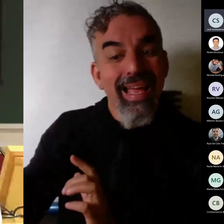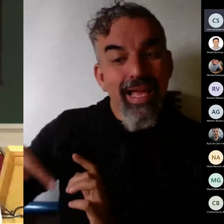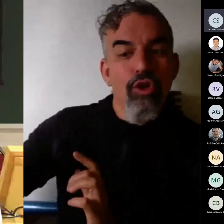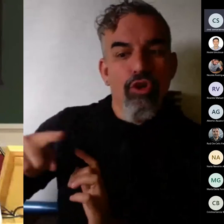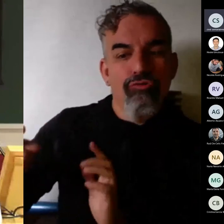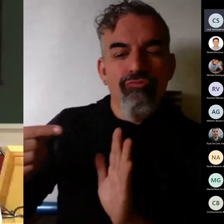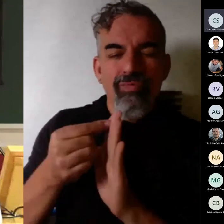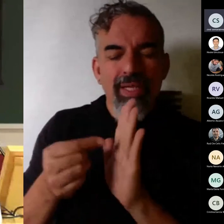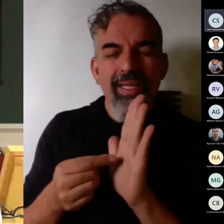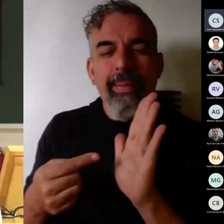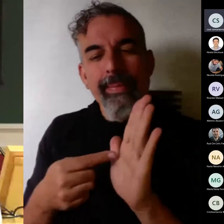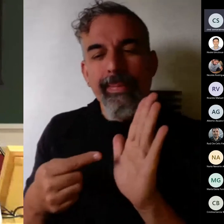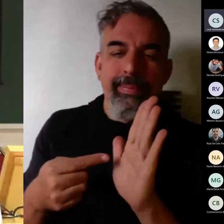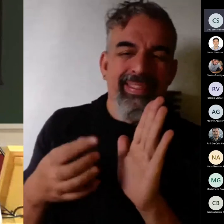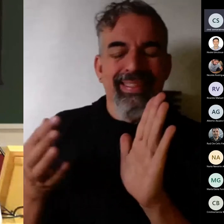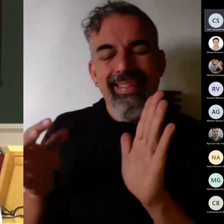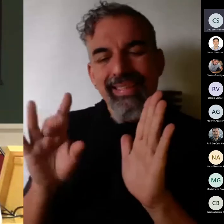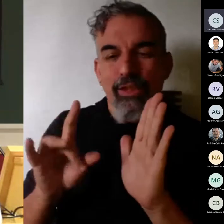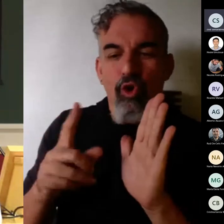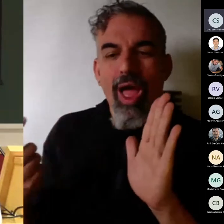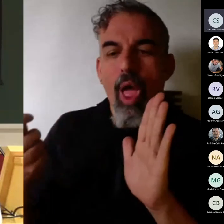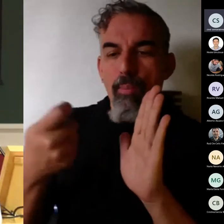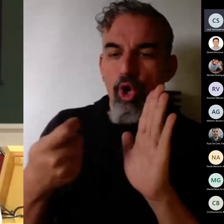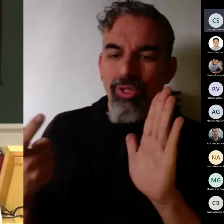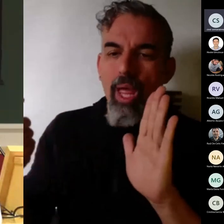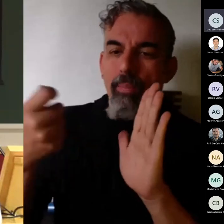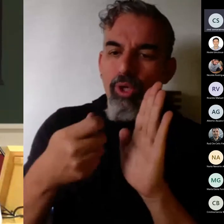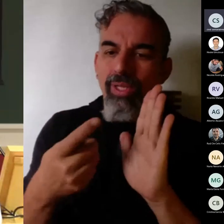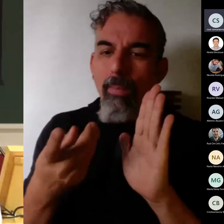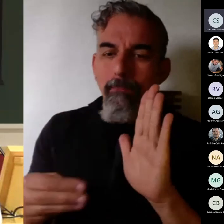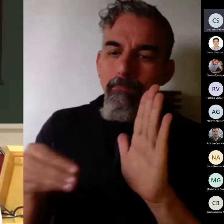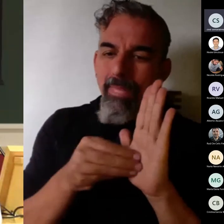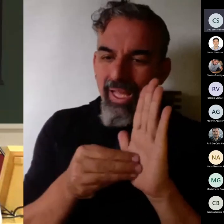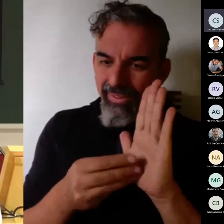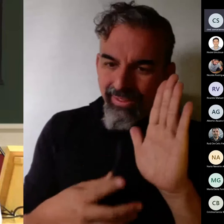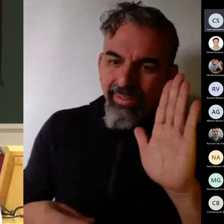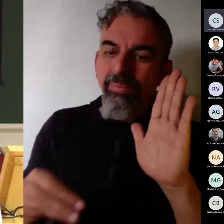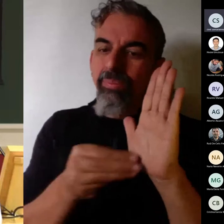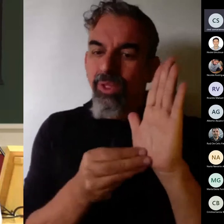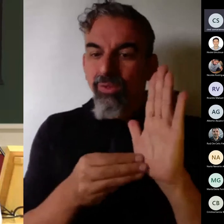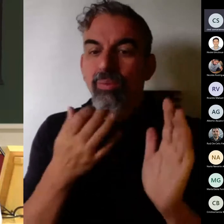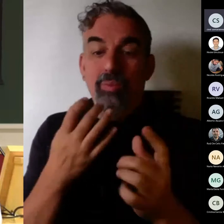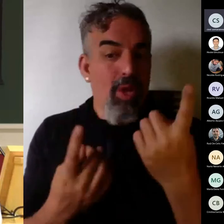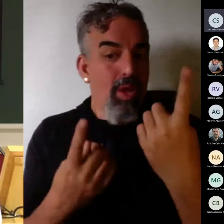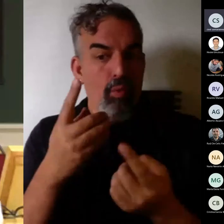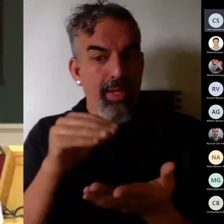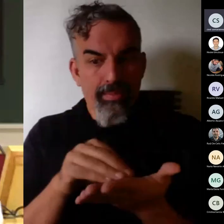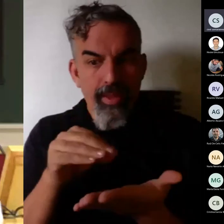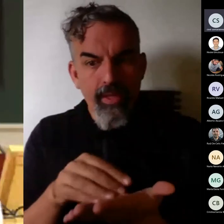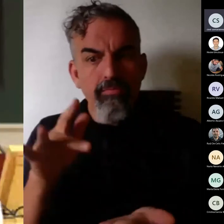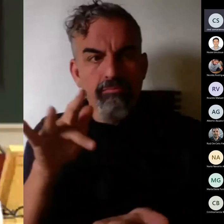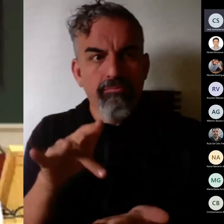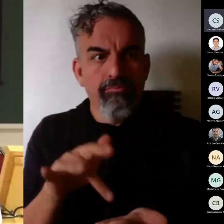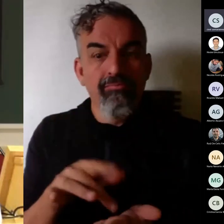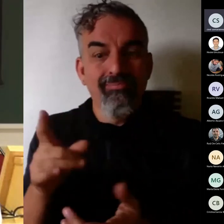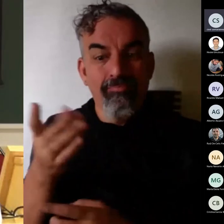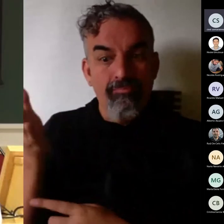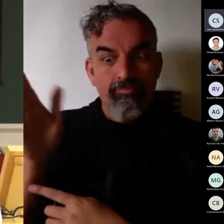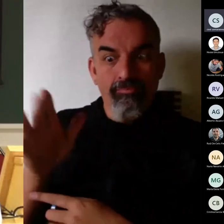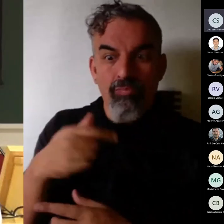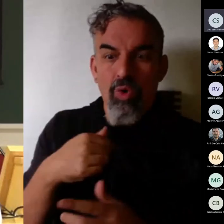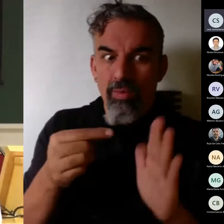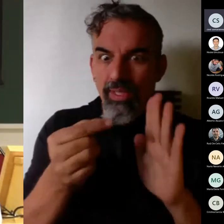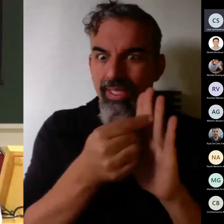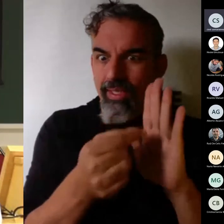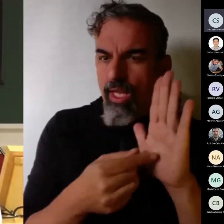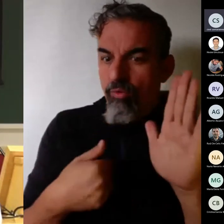criterios y van aportando algunos adicionales que por ejemplo algunas veces pues no planteo yo o sea que